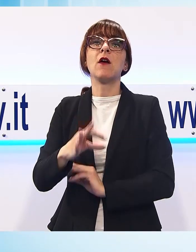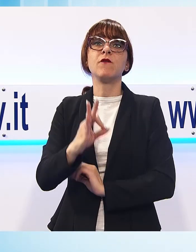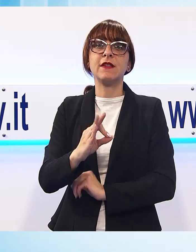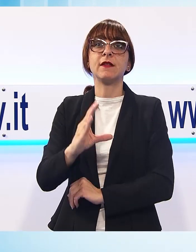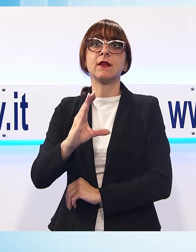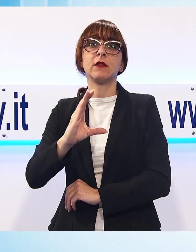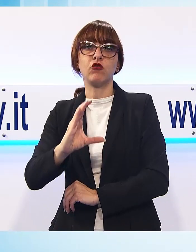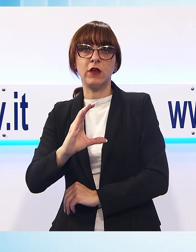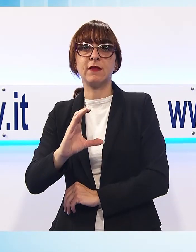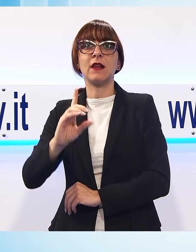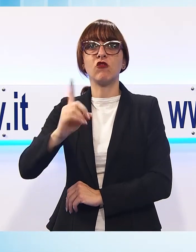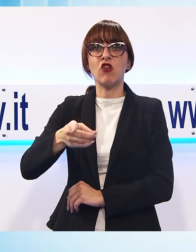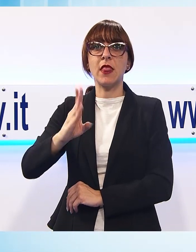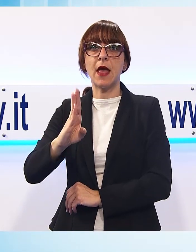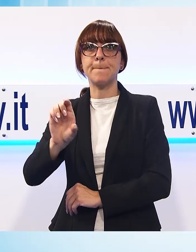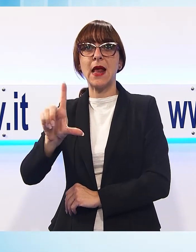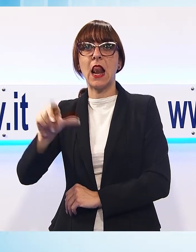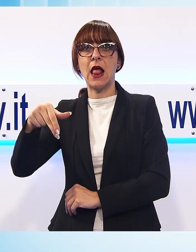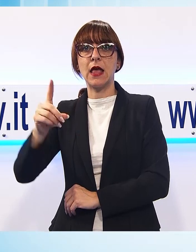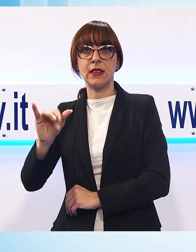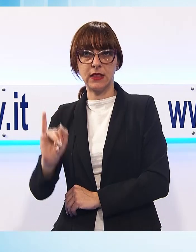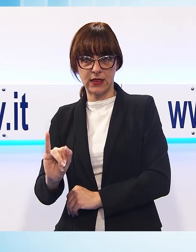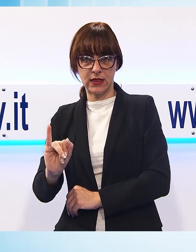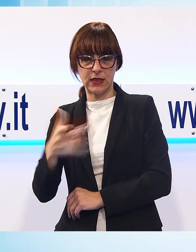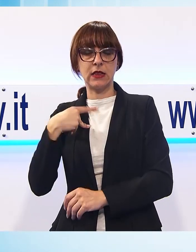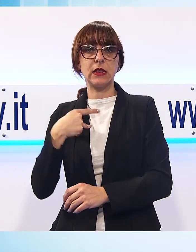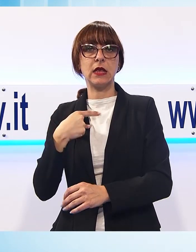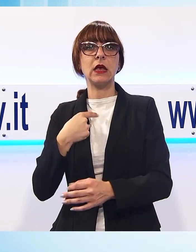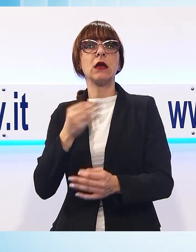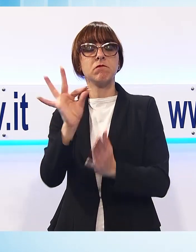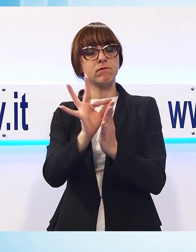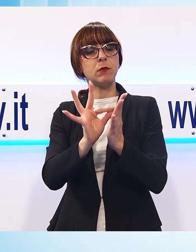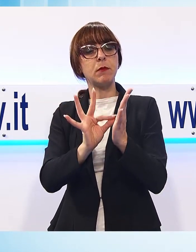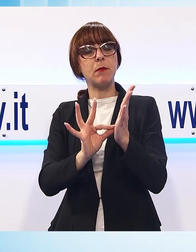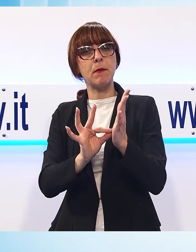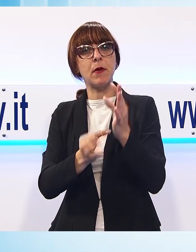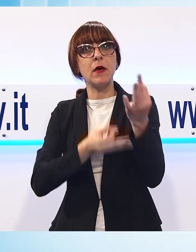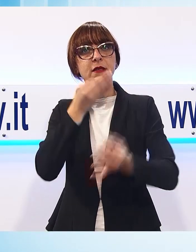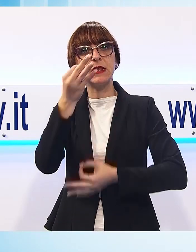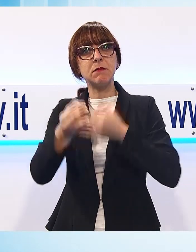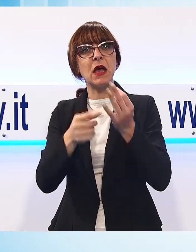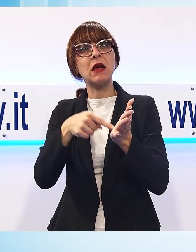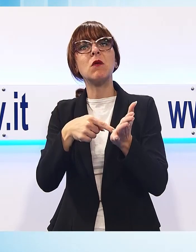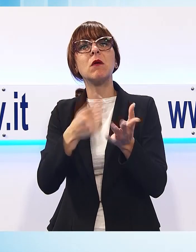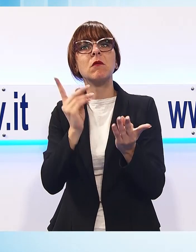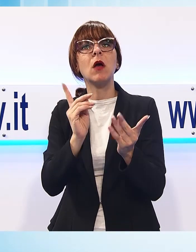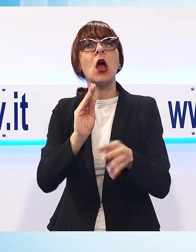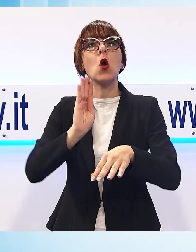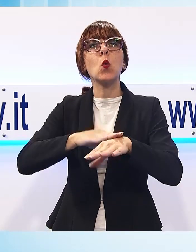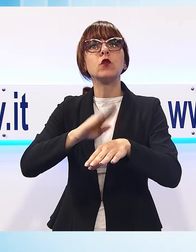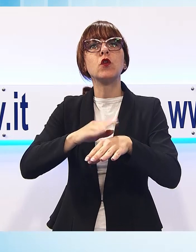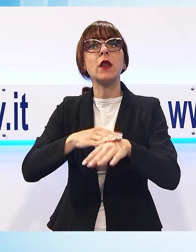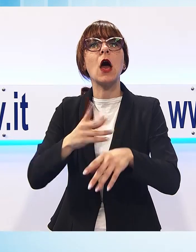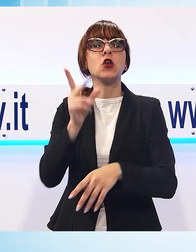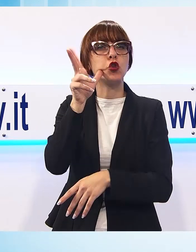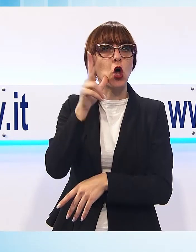Bellandi ha illustrato i risultati di un questionario al quale ha risposto un campione di donne delle province di Lucca, Massacarrara e Pistoia. Argomenti